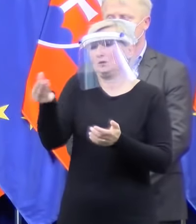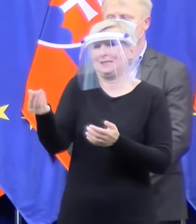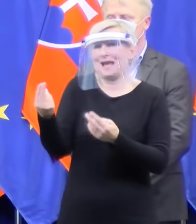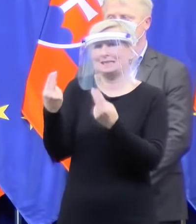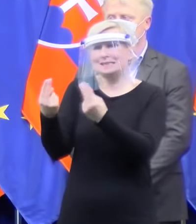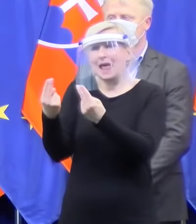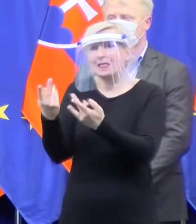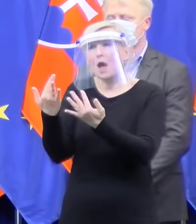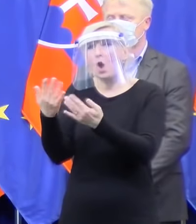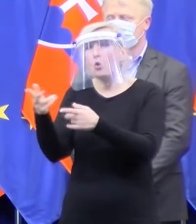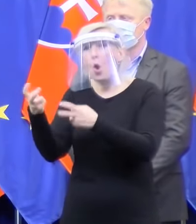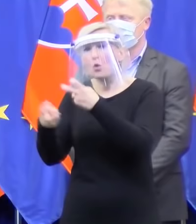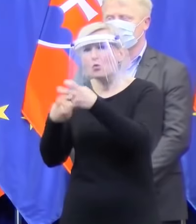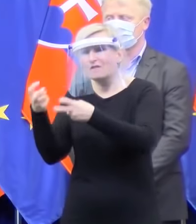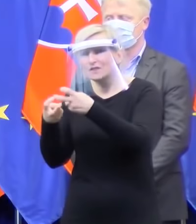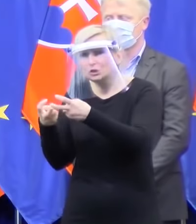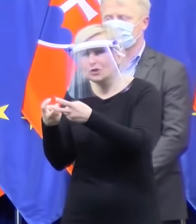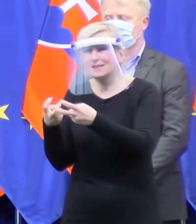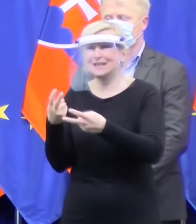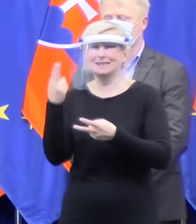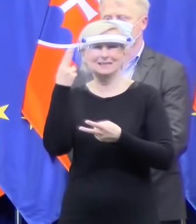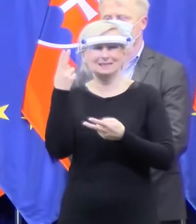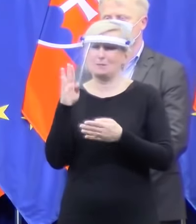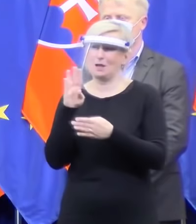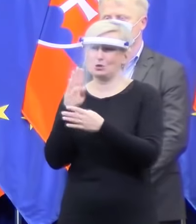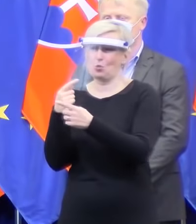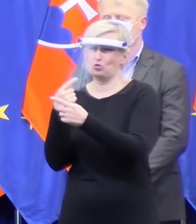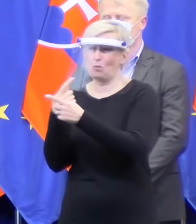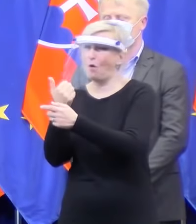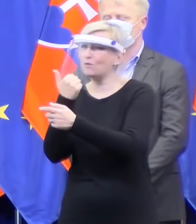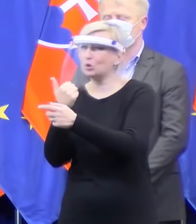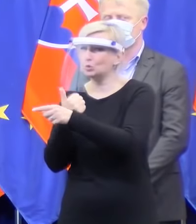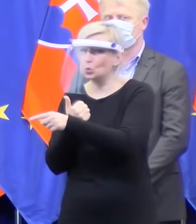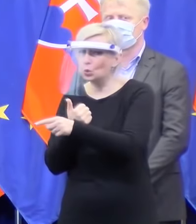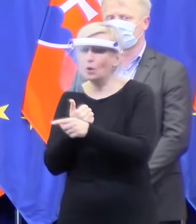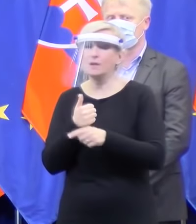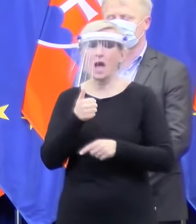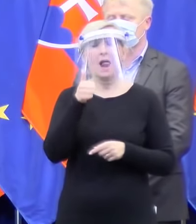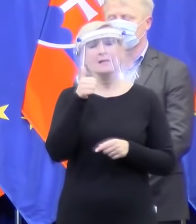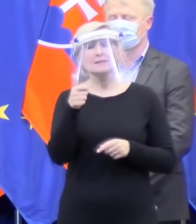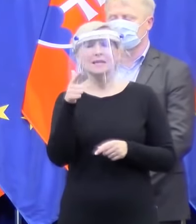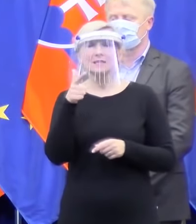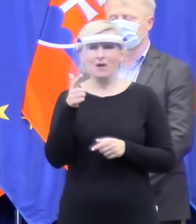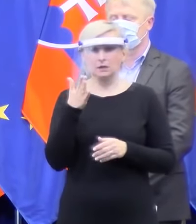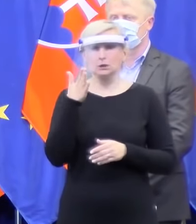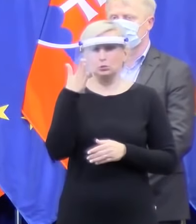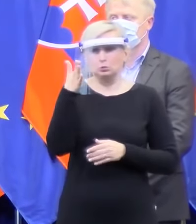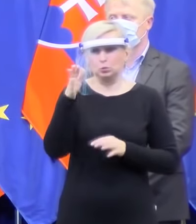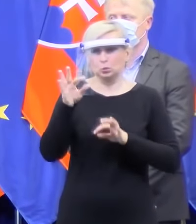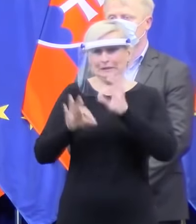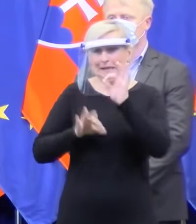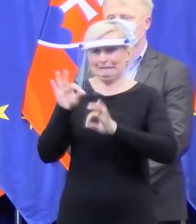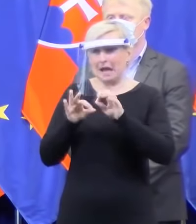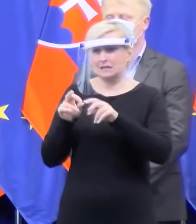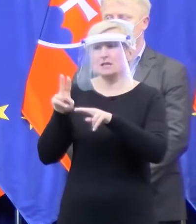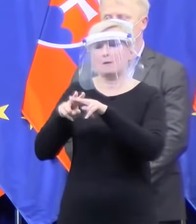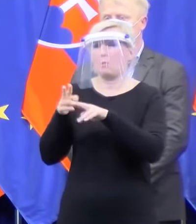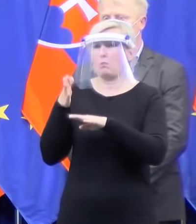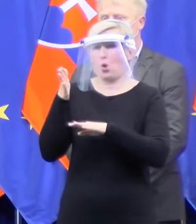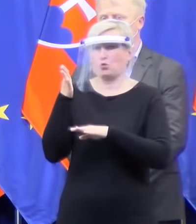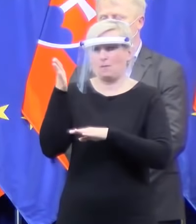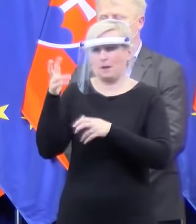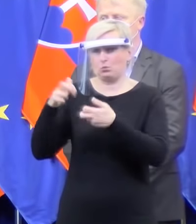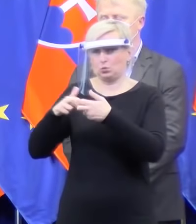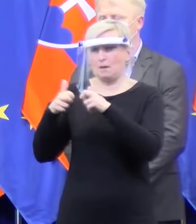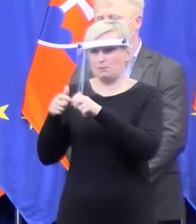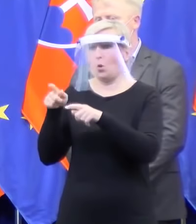Ale teda to v priebehu jedného, dvoch dní všetko bude nadstavené, čiže tam už by ten problém nemal byť. A je pravda, že áno, jen tá štátna kapacita